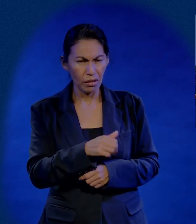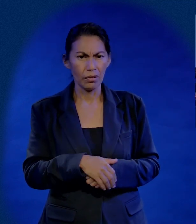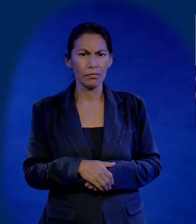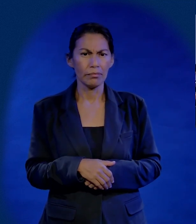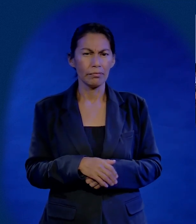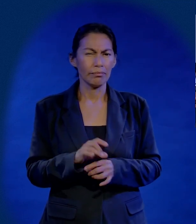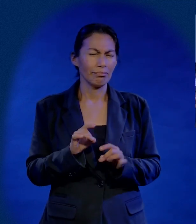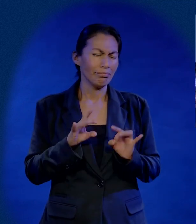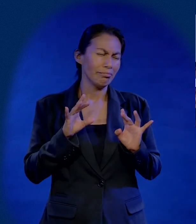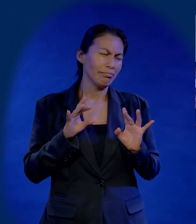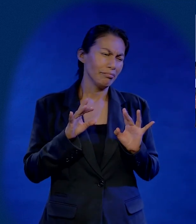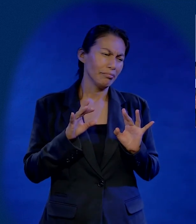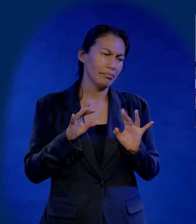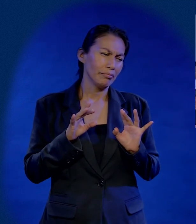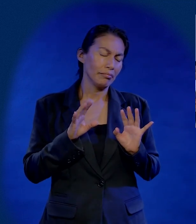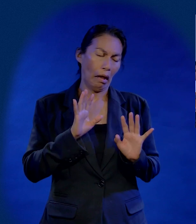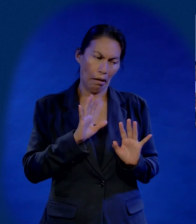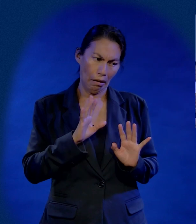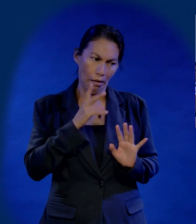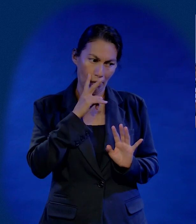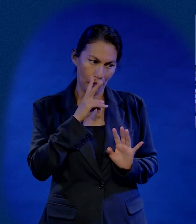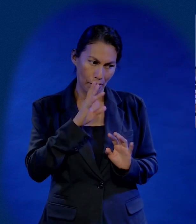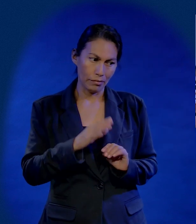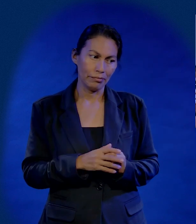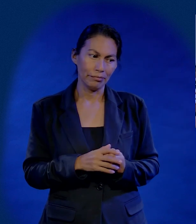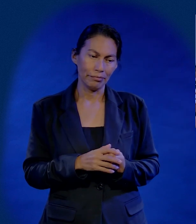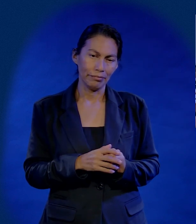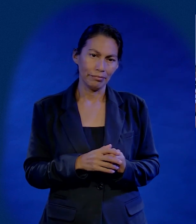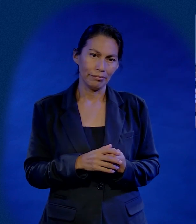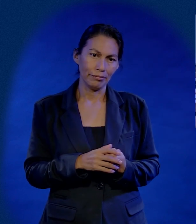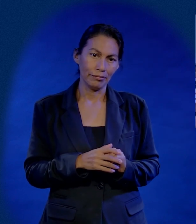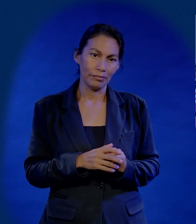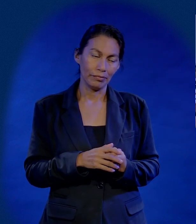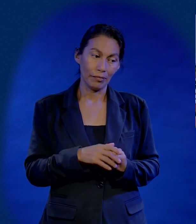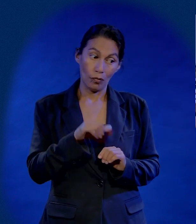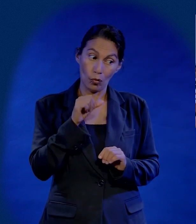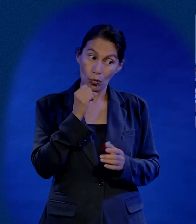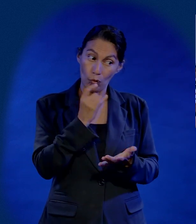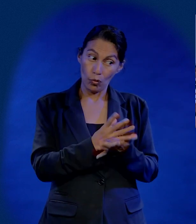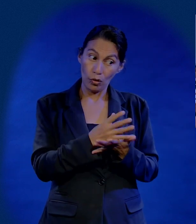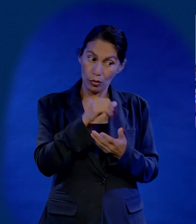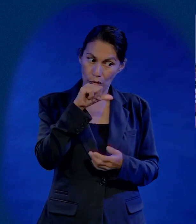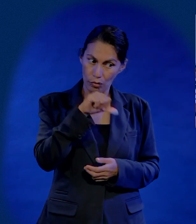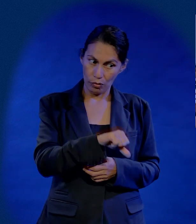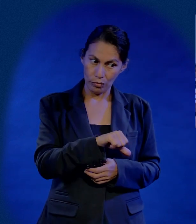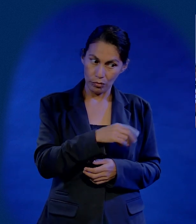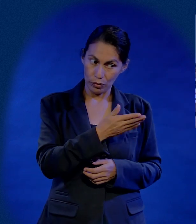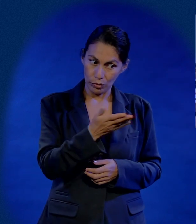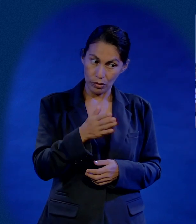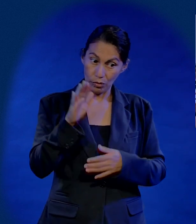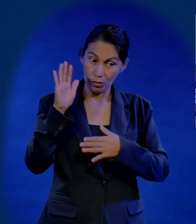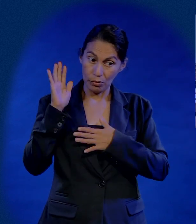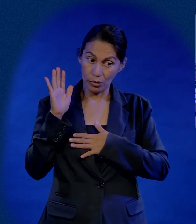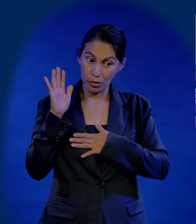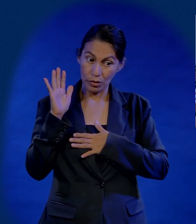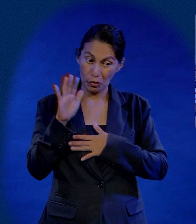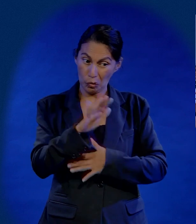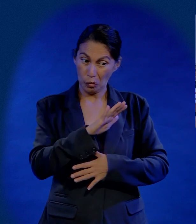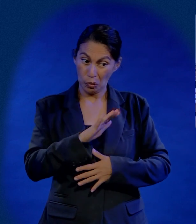No, es que no han comido. Y entonces se me ocurrió hacer un trato con ellos. Les dije, bueno, miren, hagamos una cosa. Solo por una excepción.